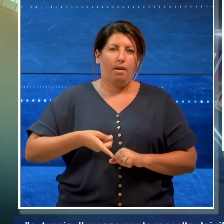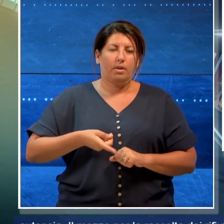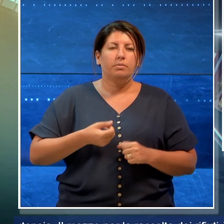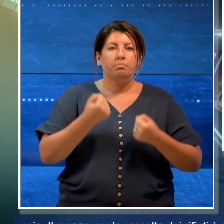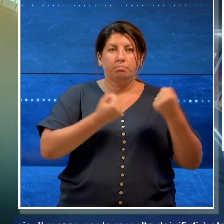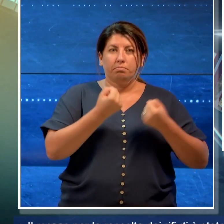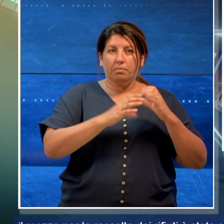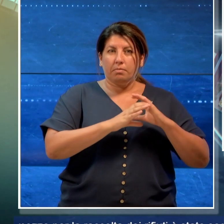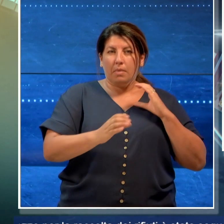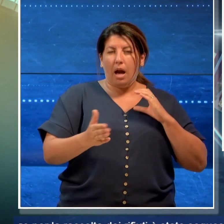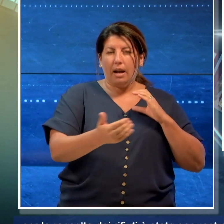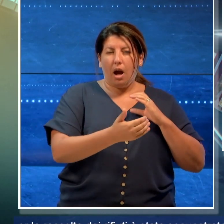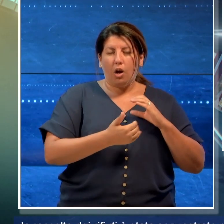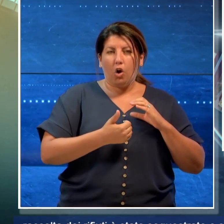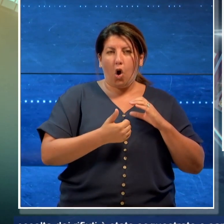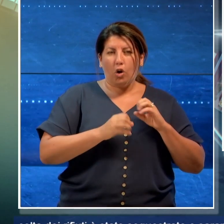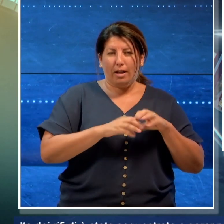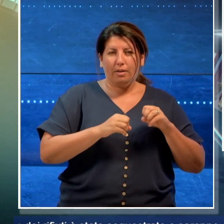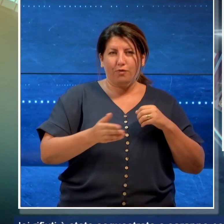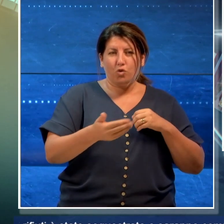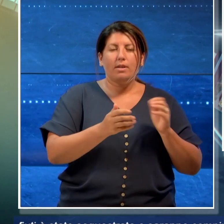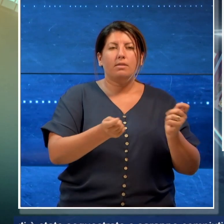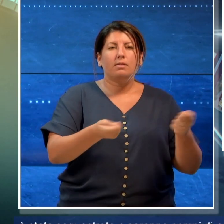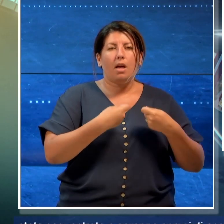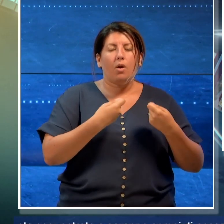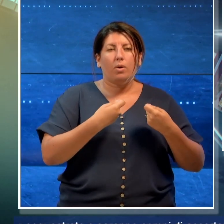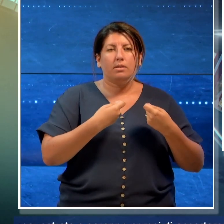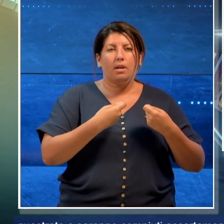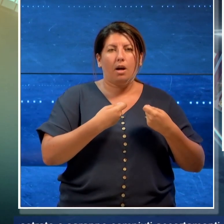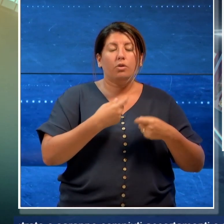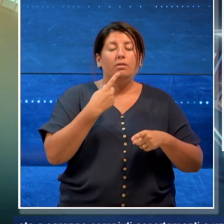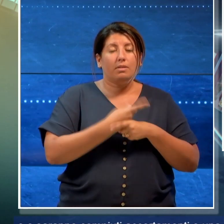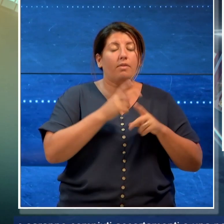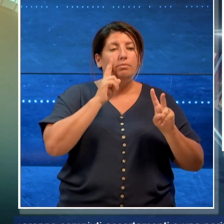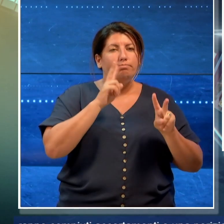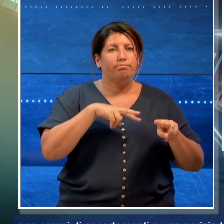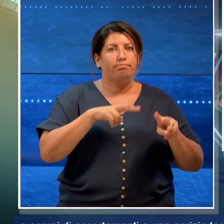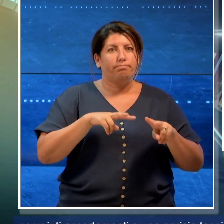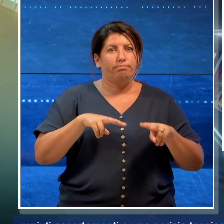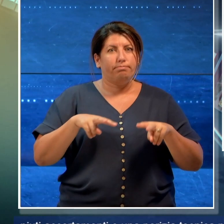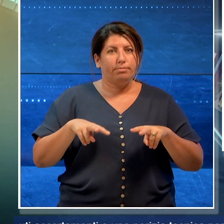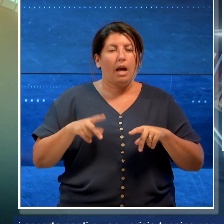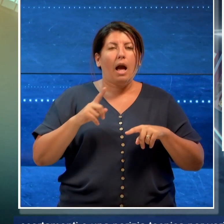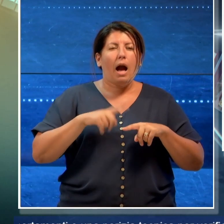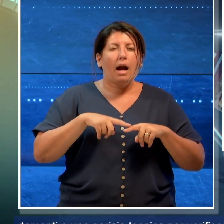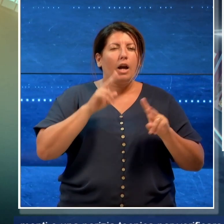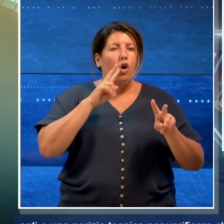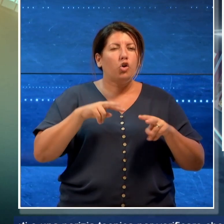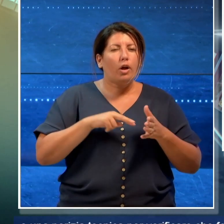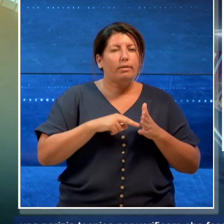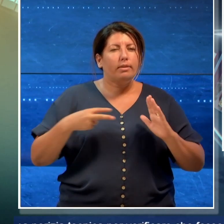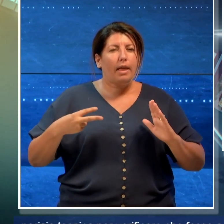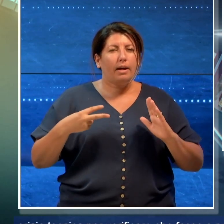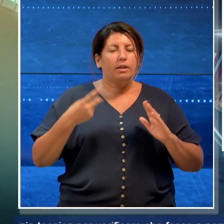raccolta dei rifiuti è stato sequestrato e saranno compiuti accertamenti e una perizia tecnica per